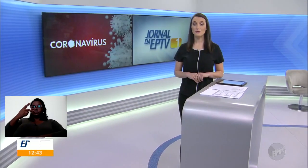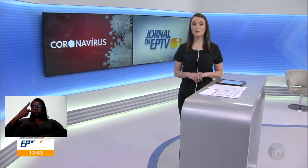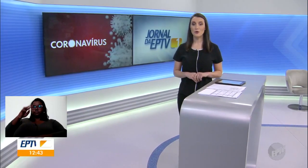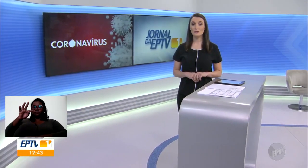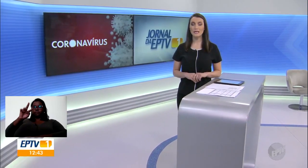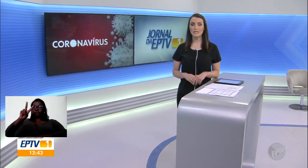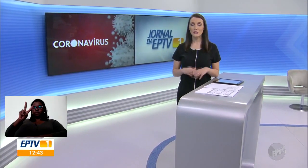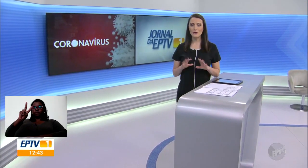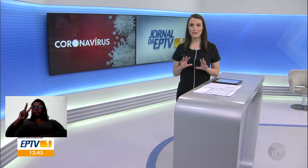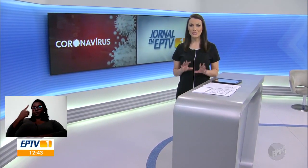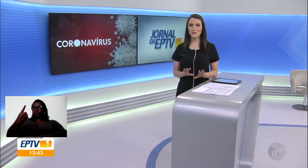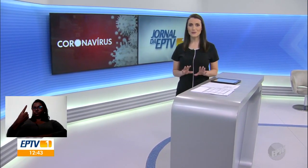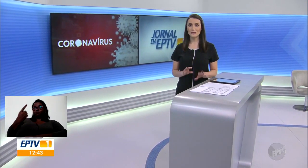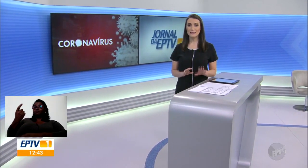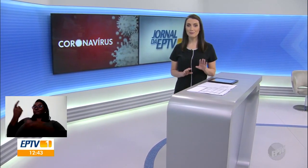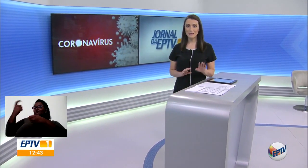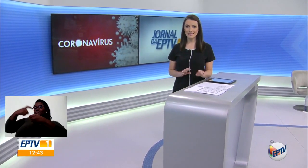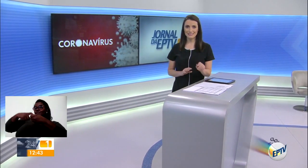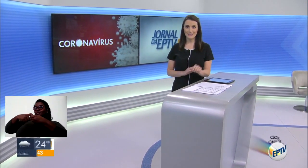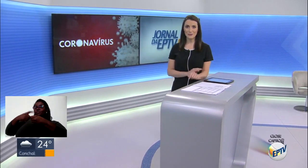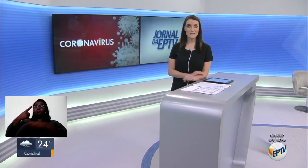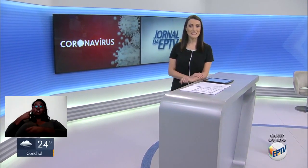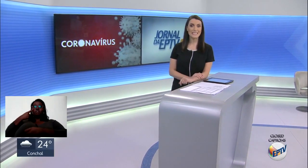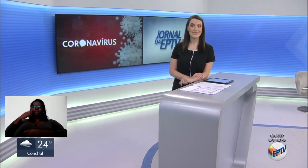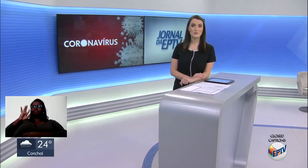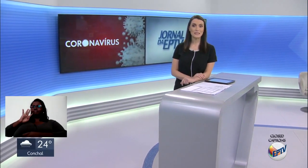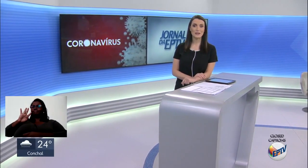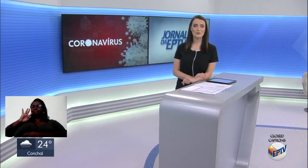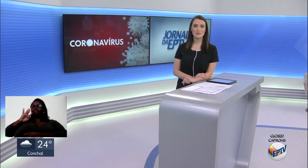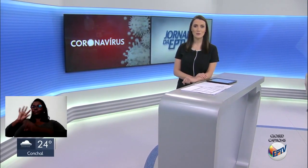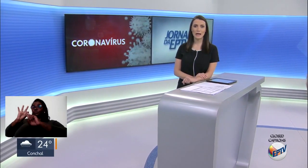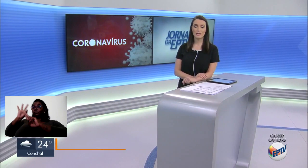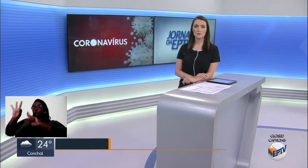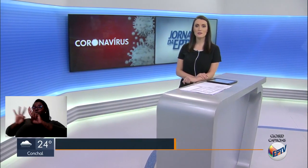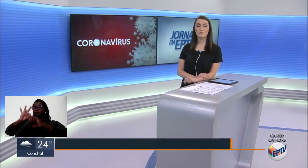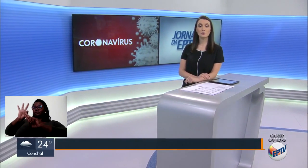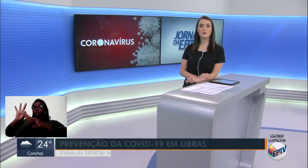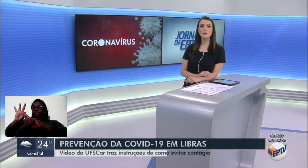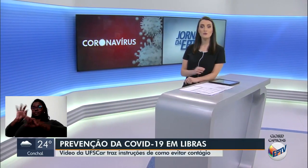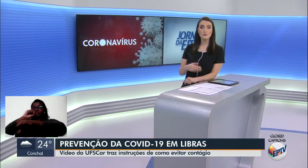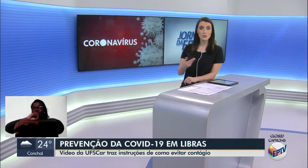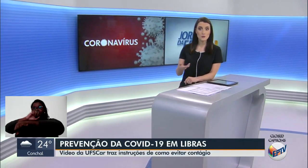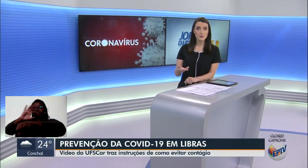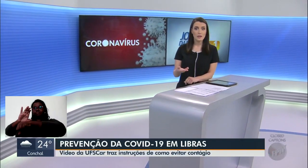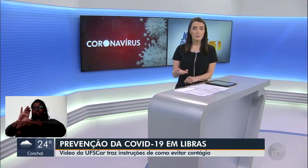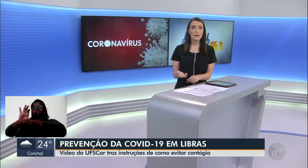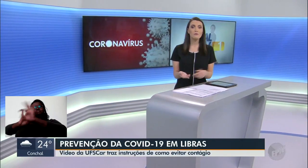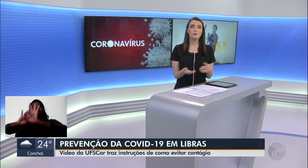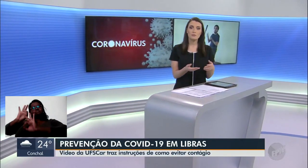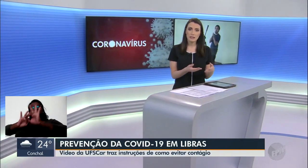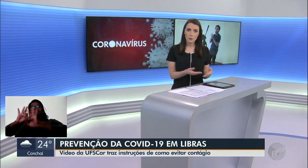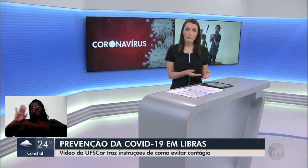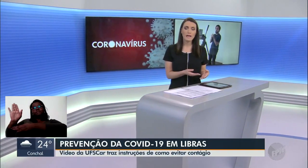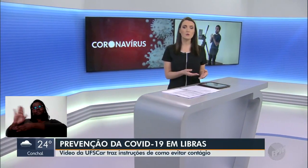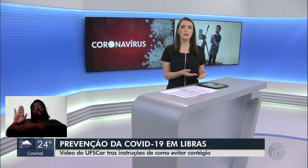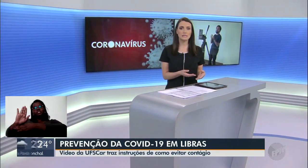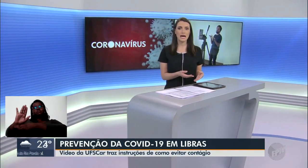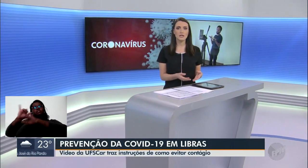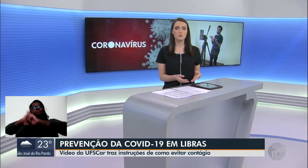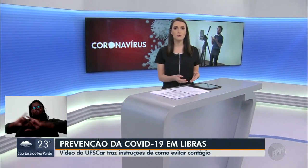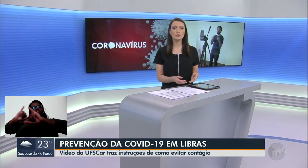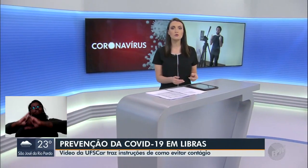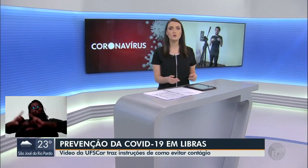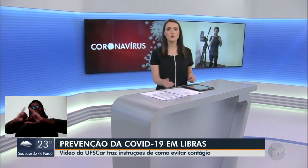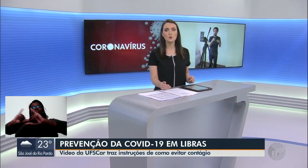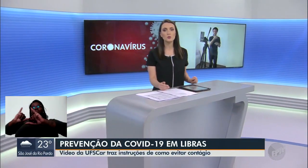EPTV1 de volta e olha só que bacana, a Universidade Federal de São Carlos está produzindo vídeos para informar com mais